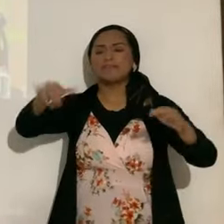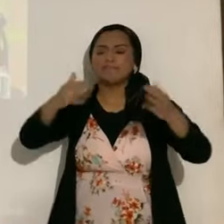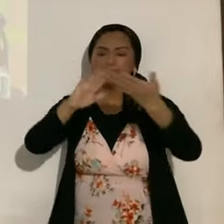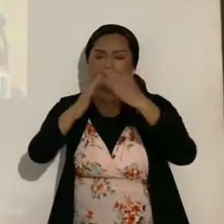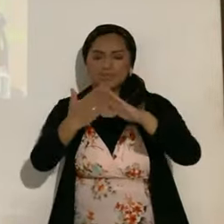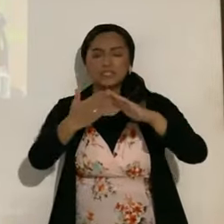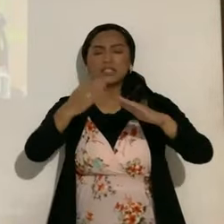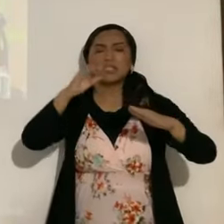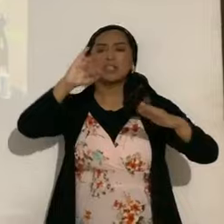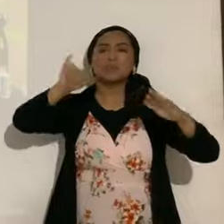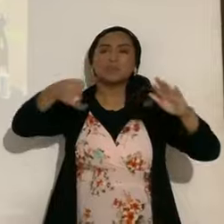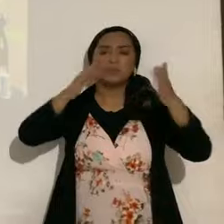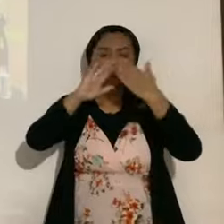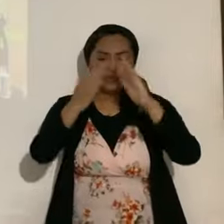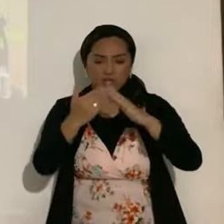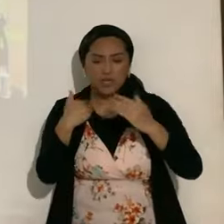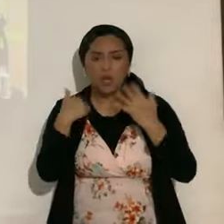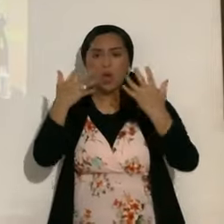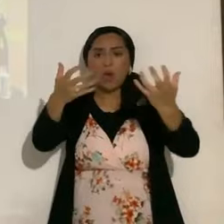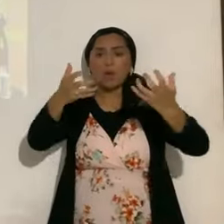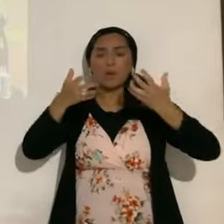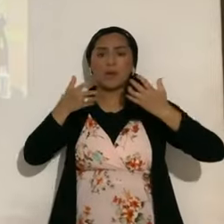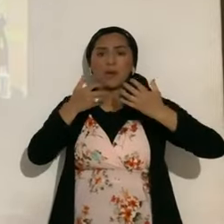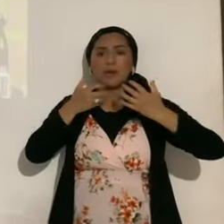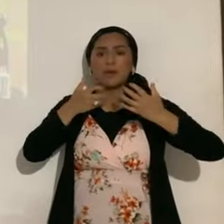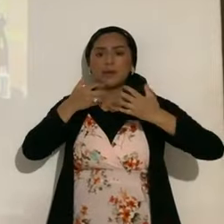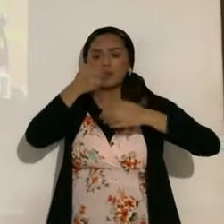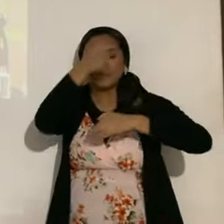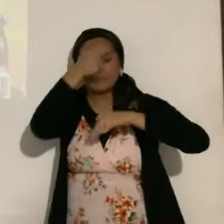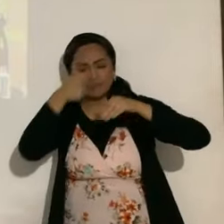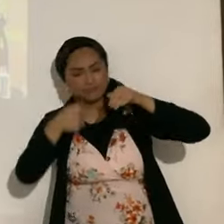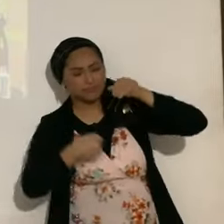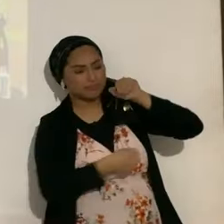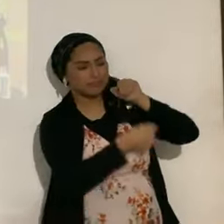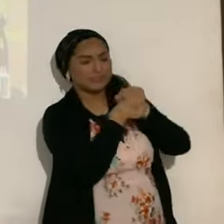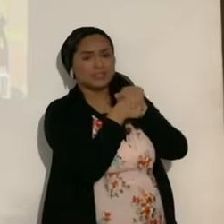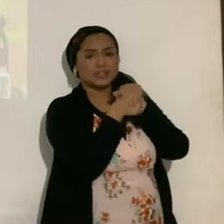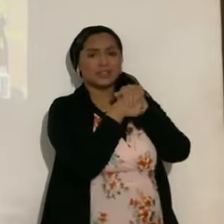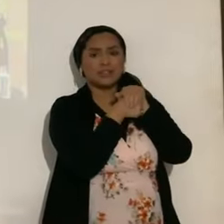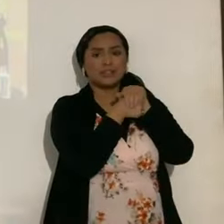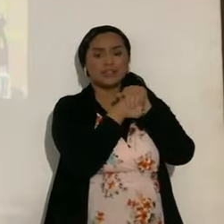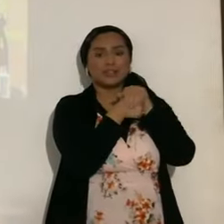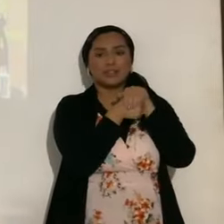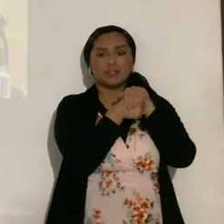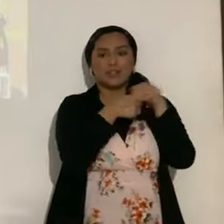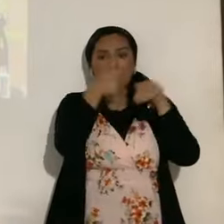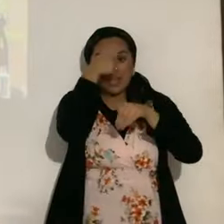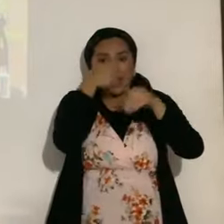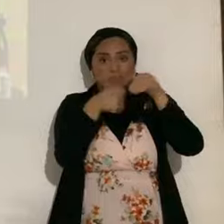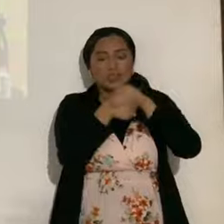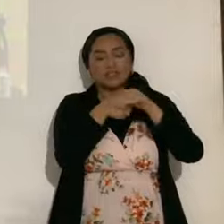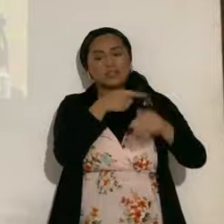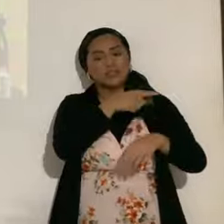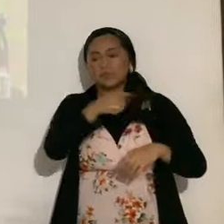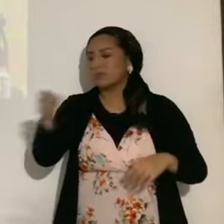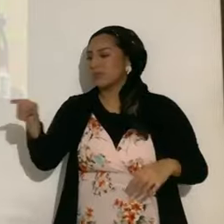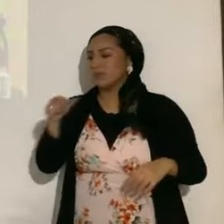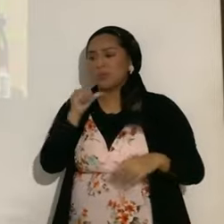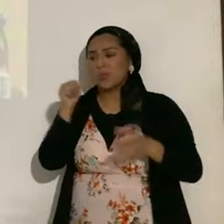Shalai, que quise recogerte como la gallina recoge a sus polluelos, bajo sus alas, pero no quisiste. Vendrán,